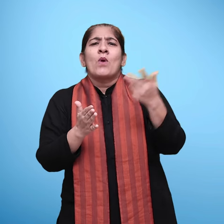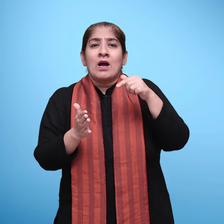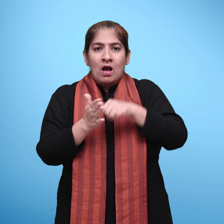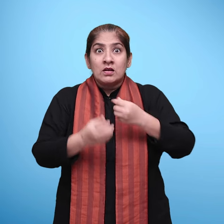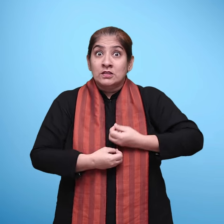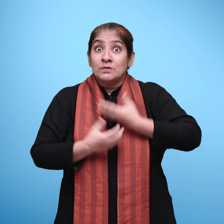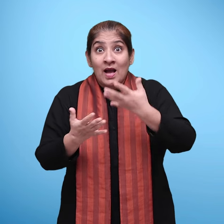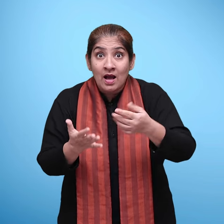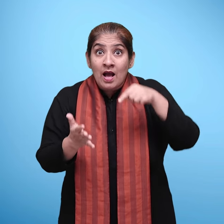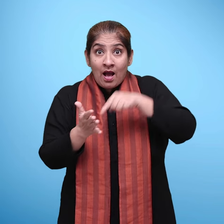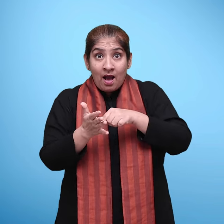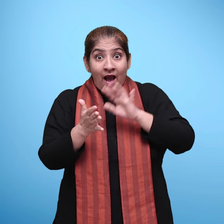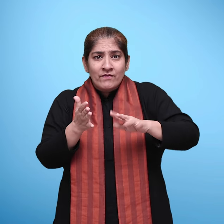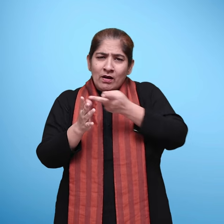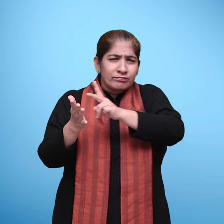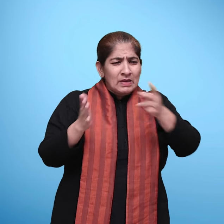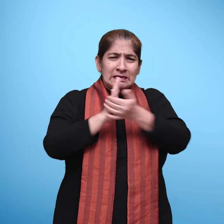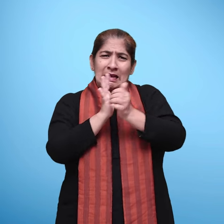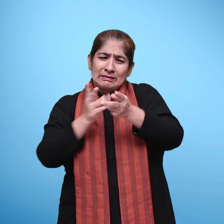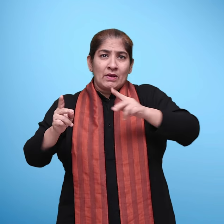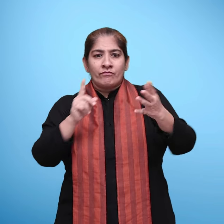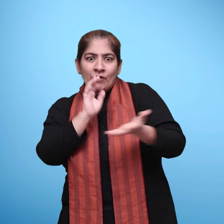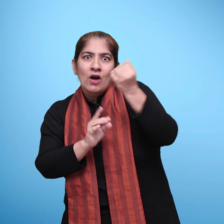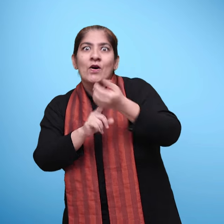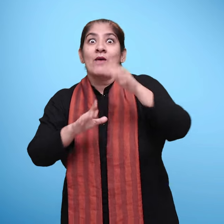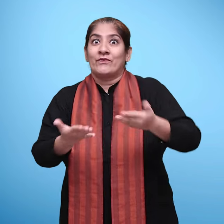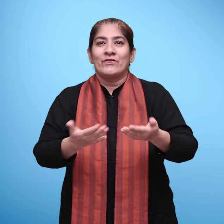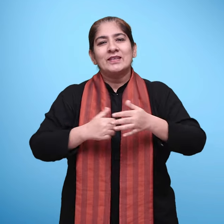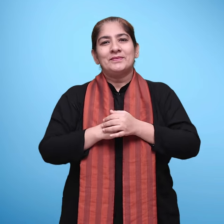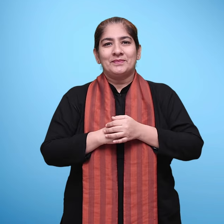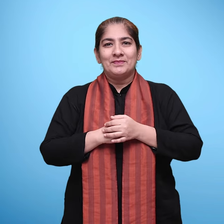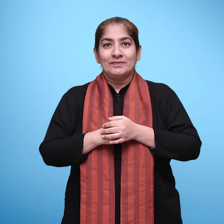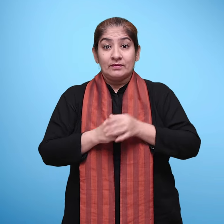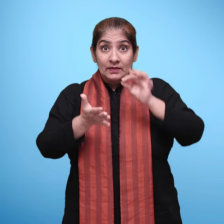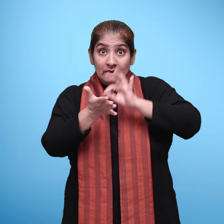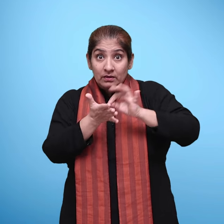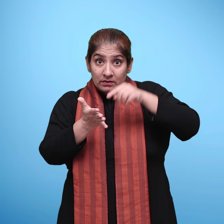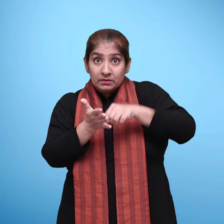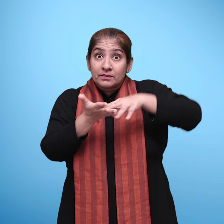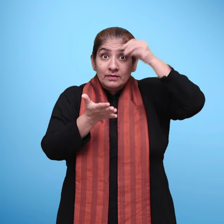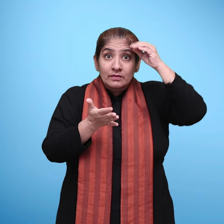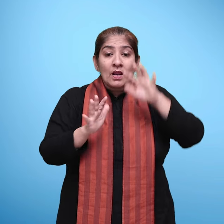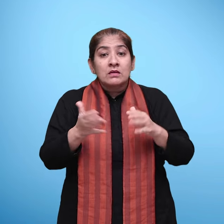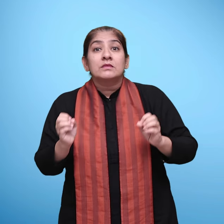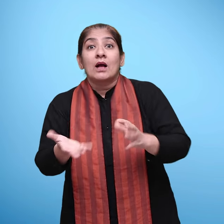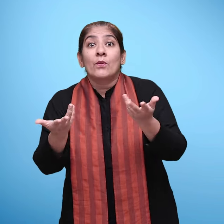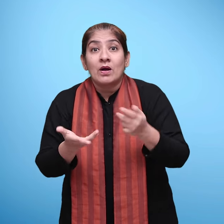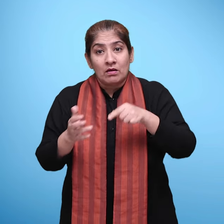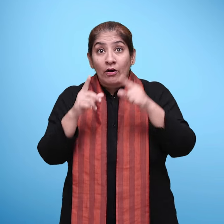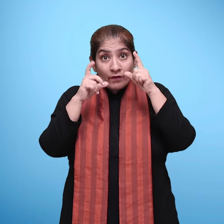अवलोकन क्षमता विचार करने के कौशनों के कई प्रमान मिलते हैं। इसलिए लिखना सीखने की प्रक्रिया